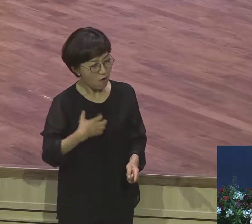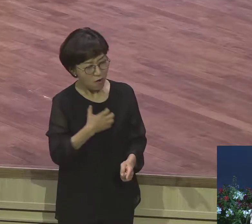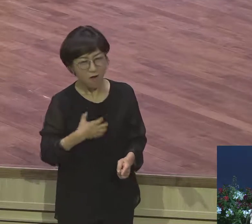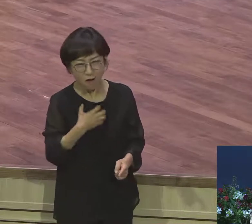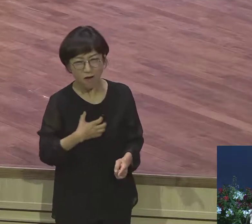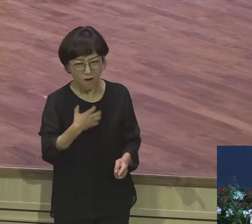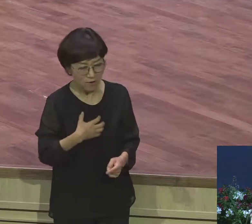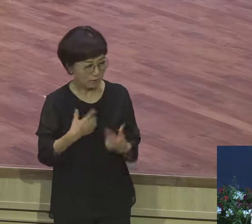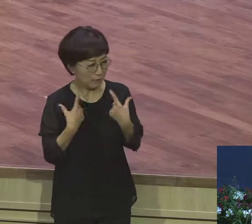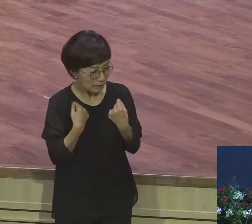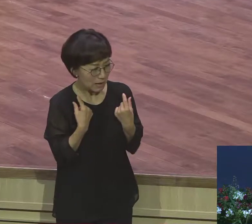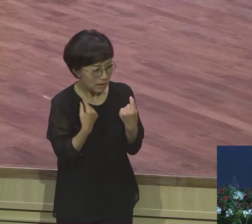못 믿겠다는 거예요 못 믿는 거예요